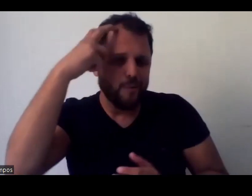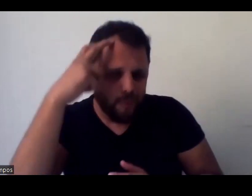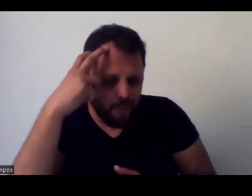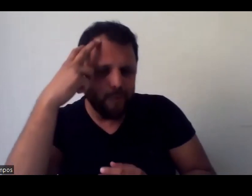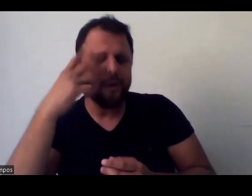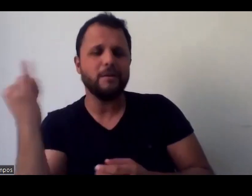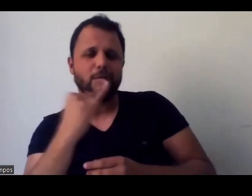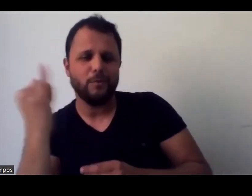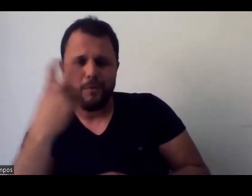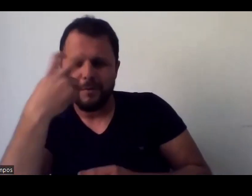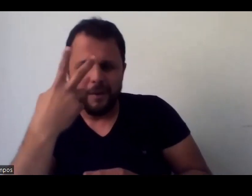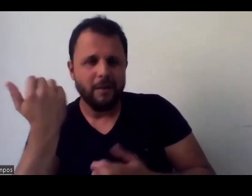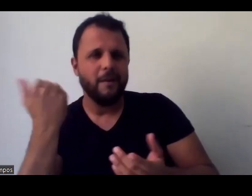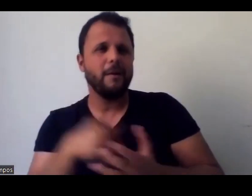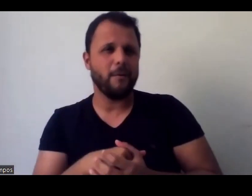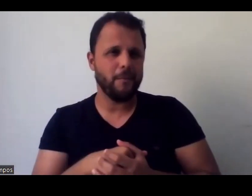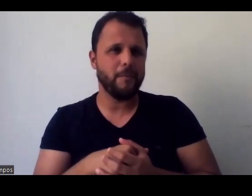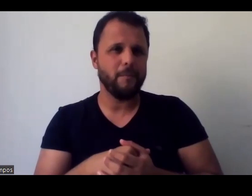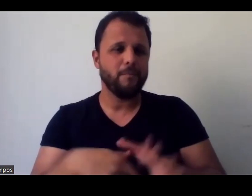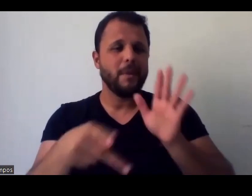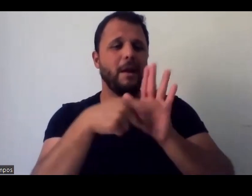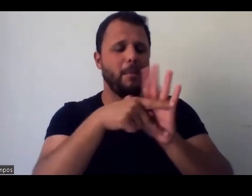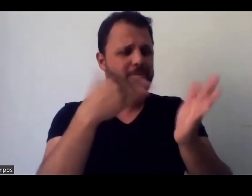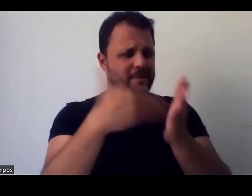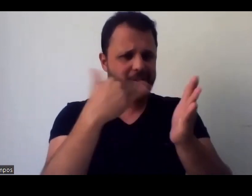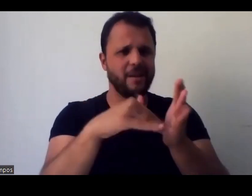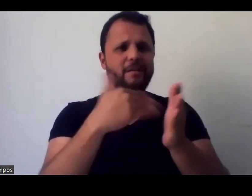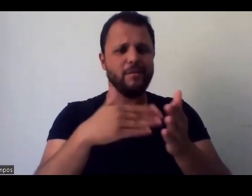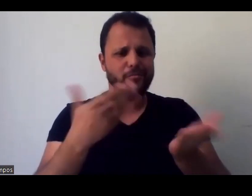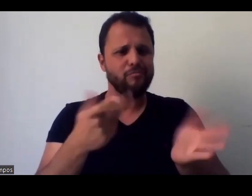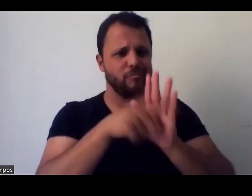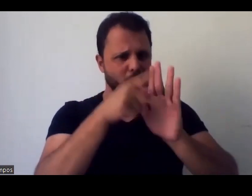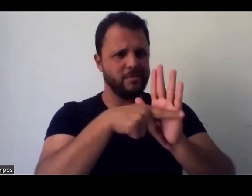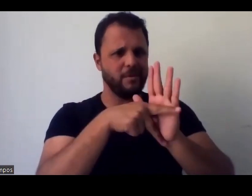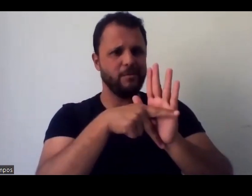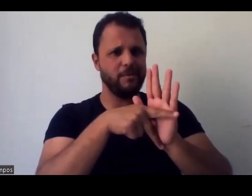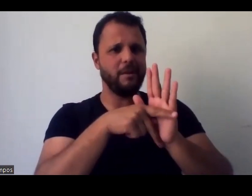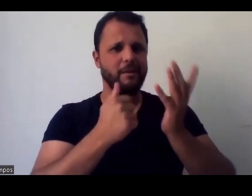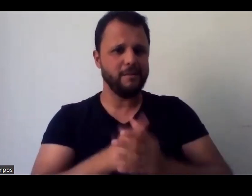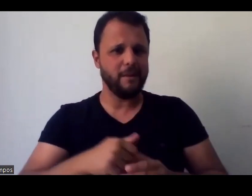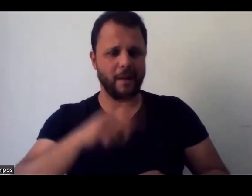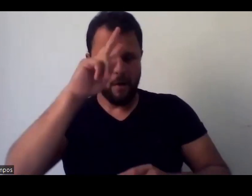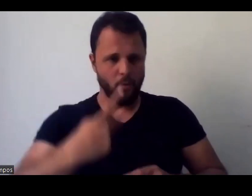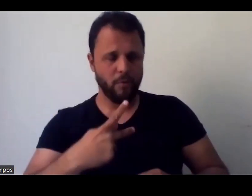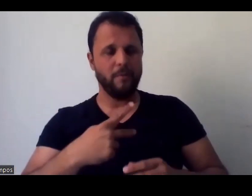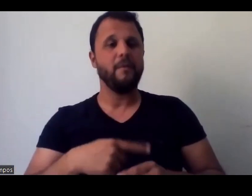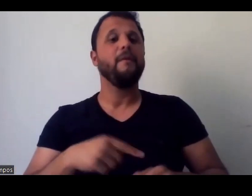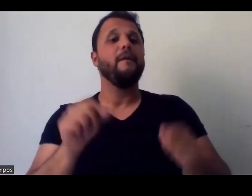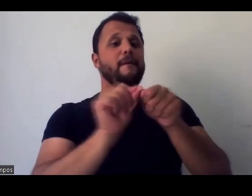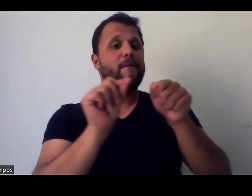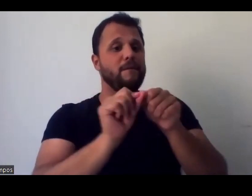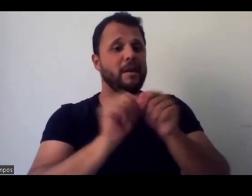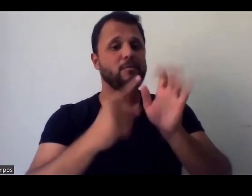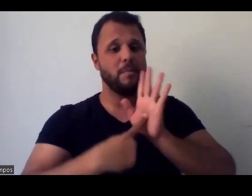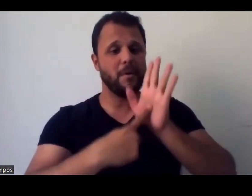Secretaria, né, o objetivo é que era andar sozinho, fez a campanha nacional de educação de cegos também, junto ao governo